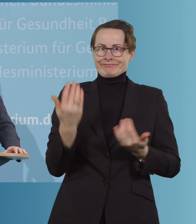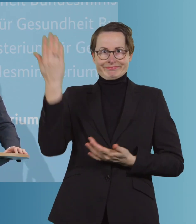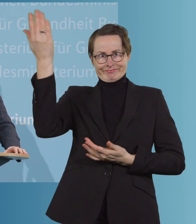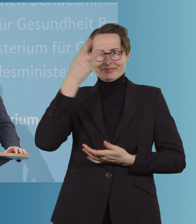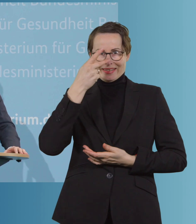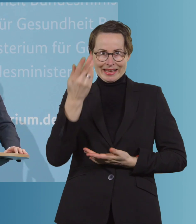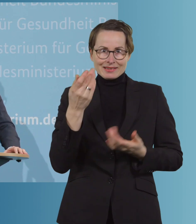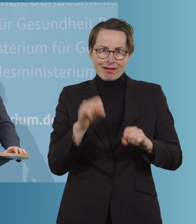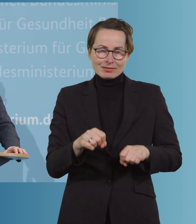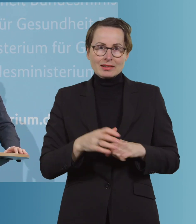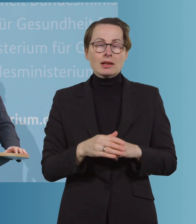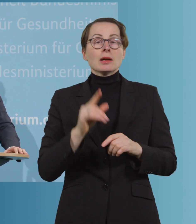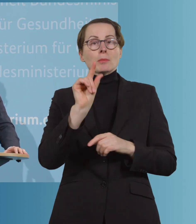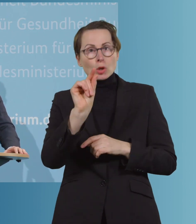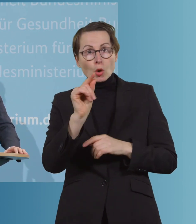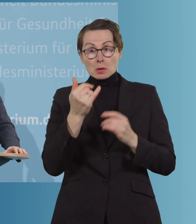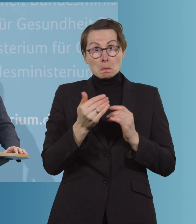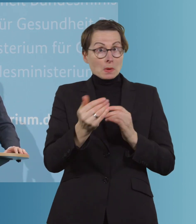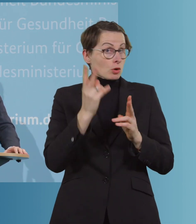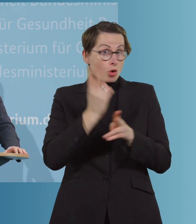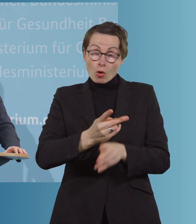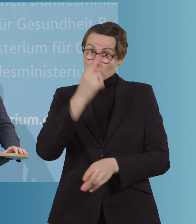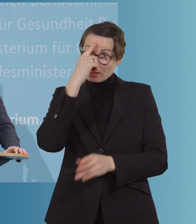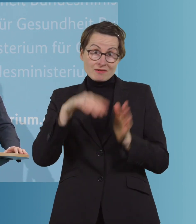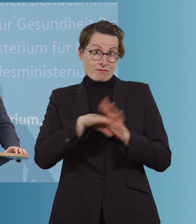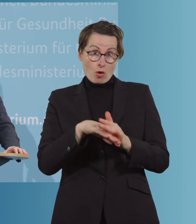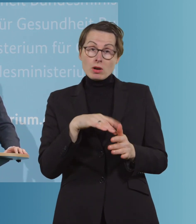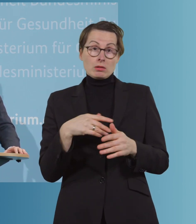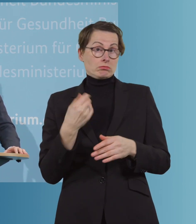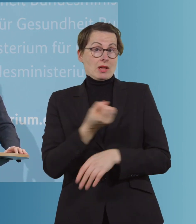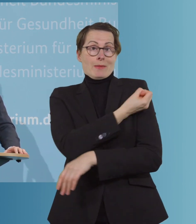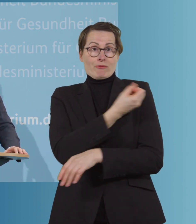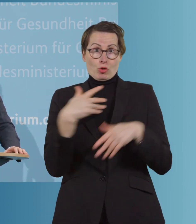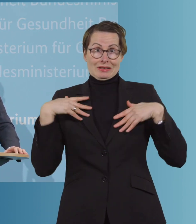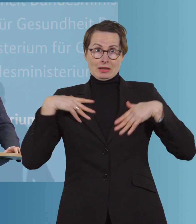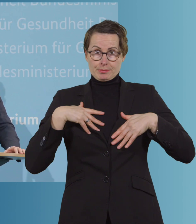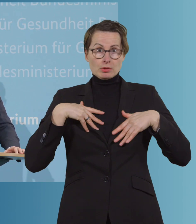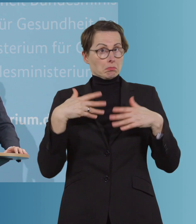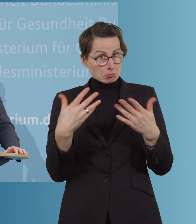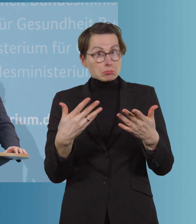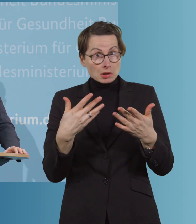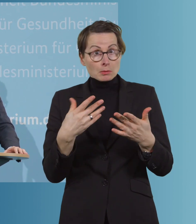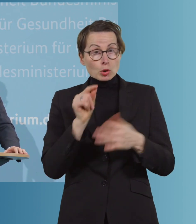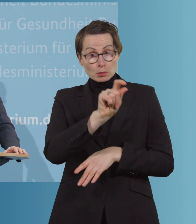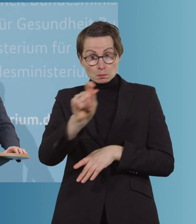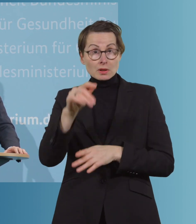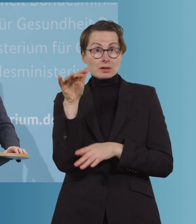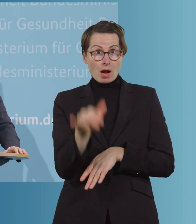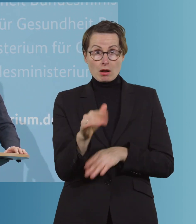sehen. Und das heißt, es macht auch jetzt noch Sinn, sich gegen Grippe impfen zu lassen. Also Impfstoffe, Impfdosen sind auch für diese Saison noch